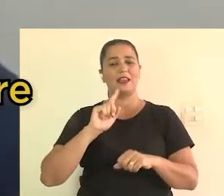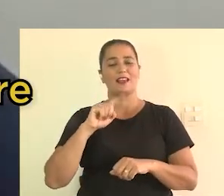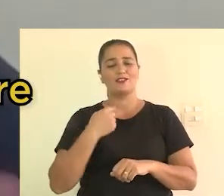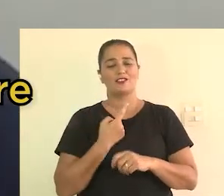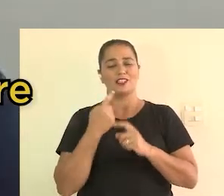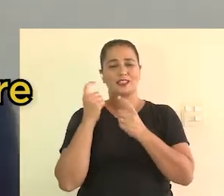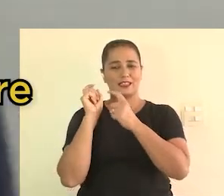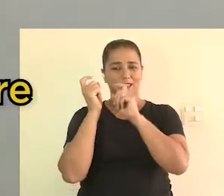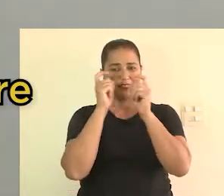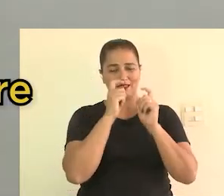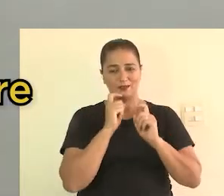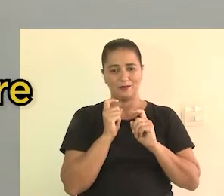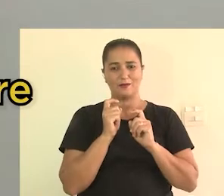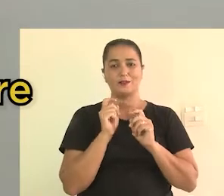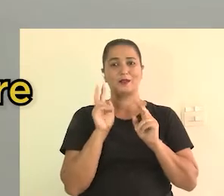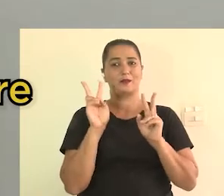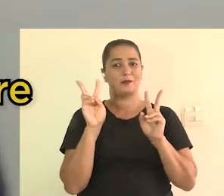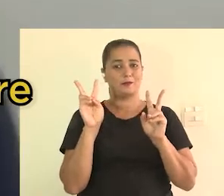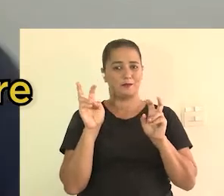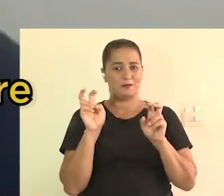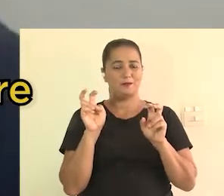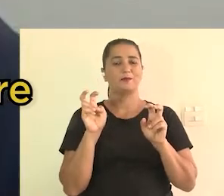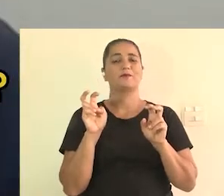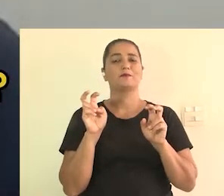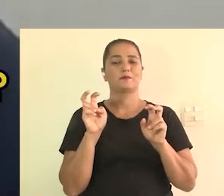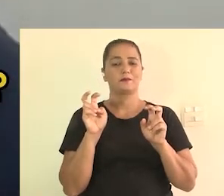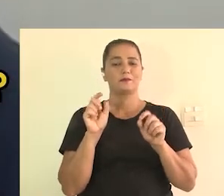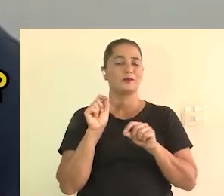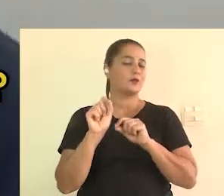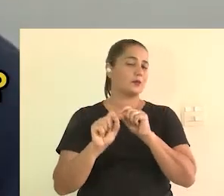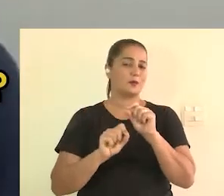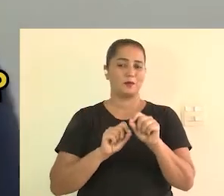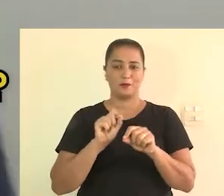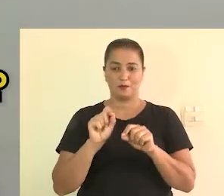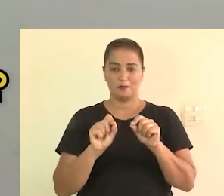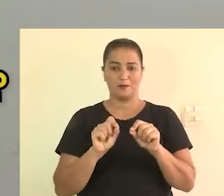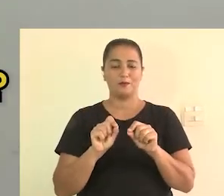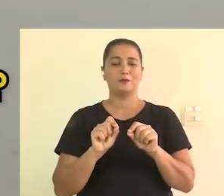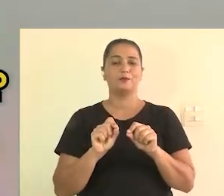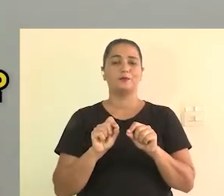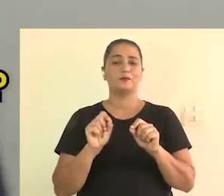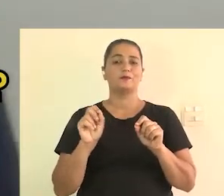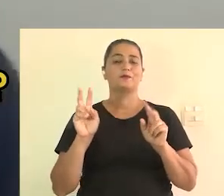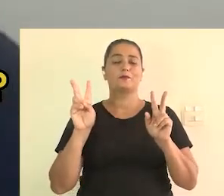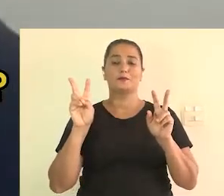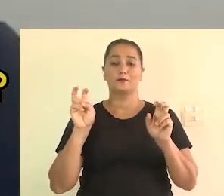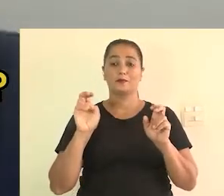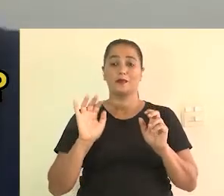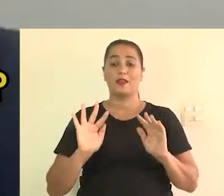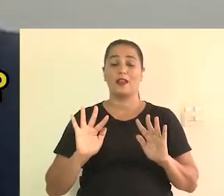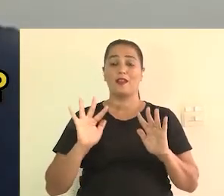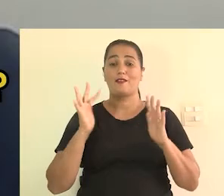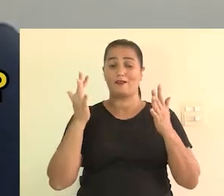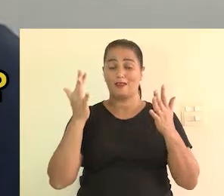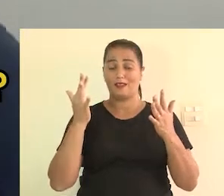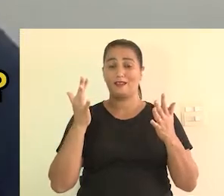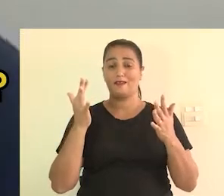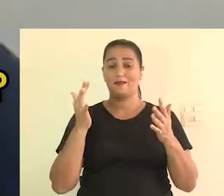discutir sobre o tema que a gente está trazendo, que é sobre como tornar o seu evento